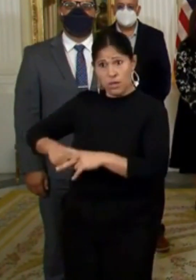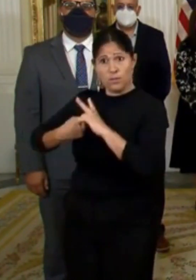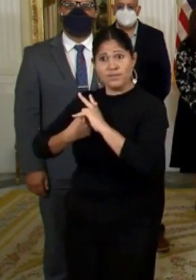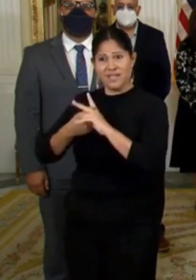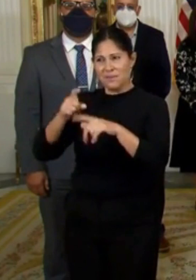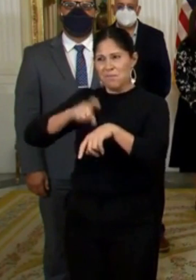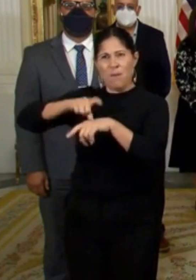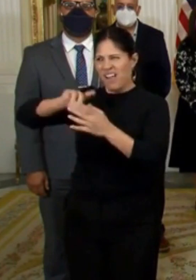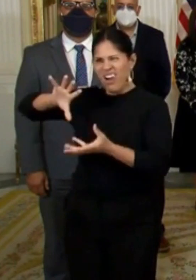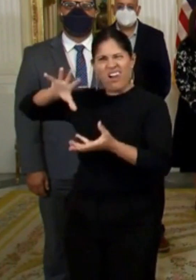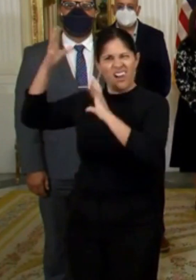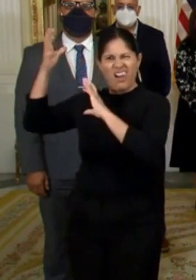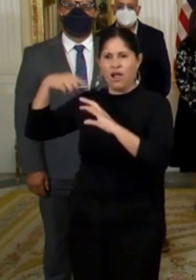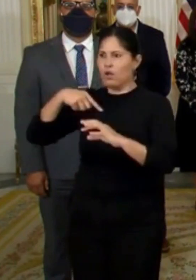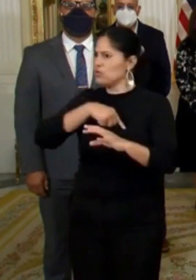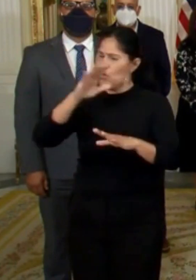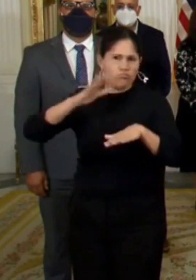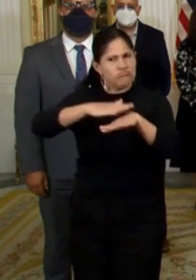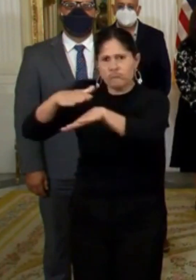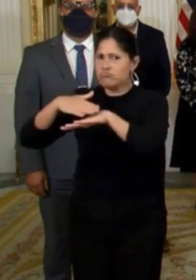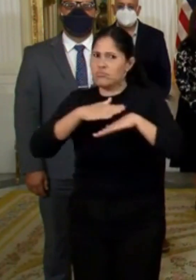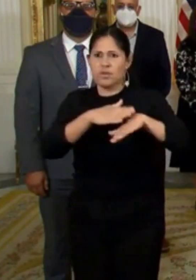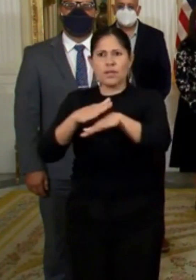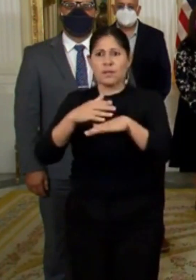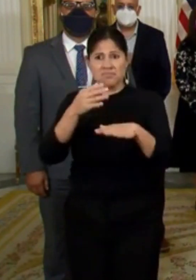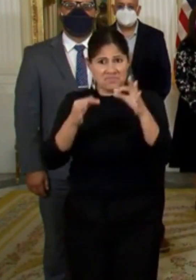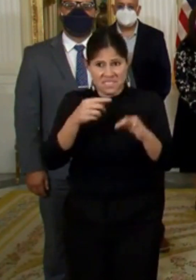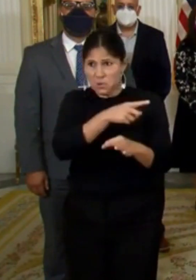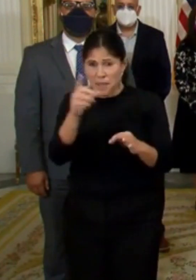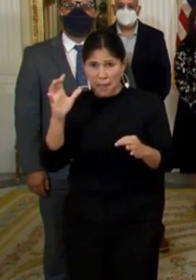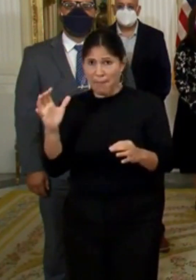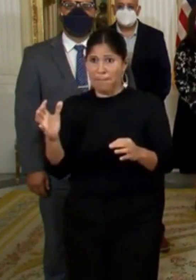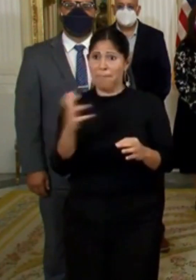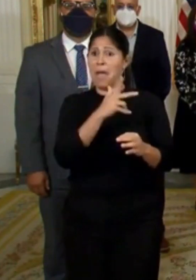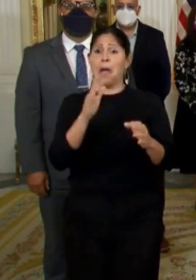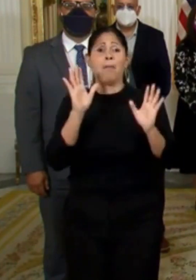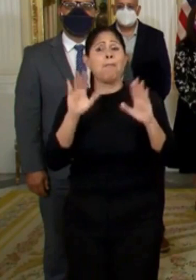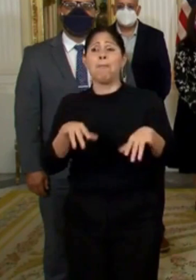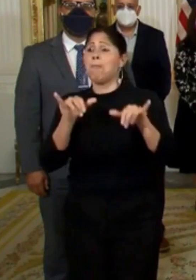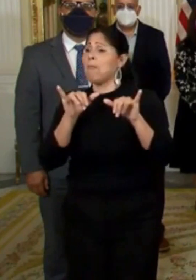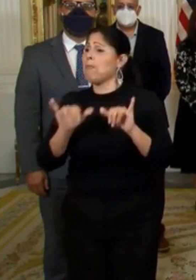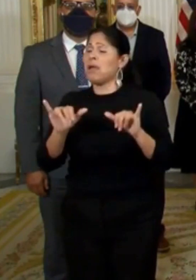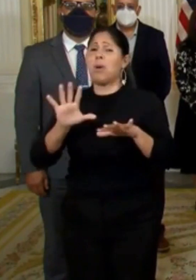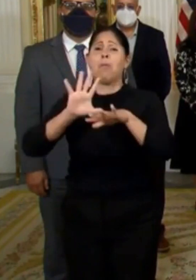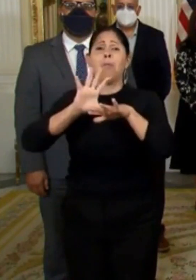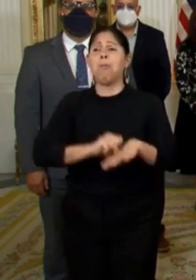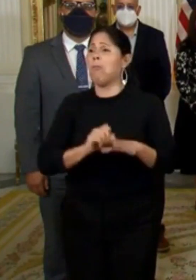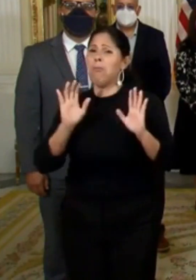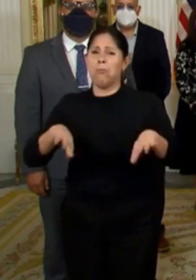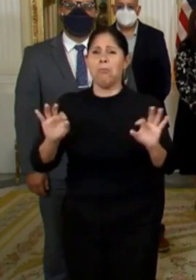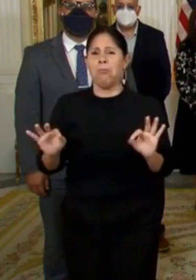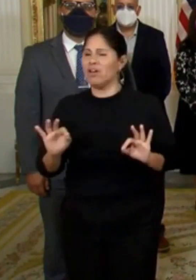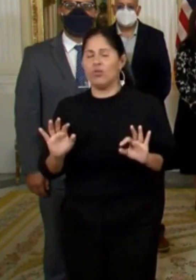salud pública, hemos advertido que el regreso a nuestra normalidad social solamente podría darse según